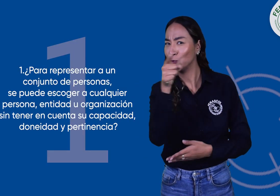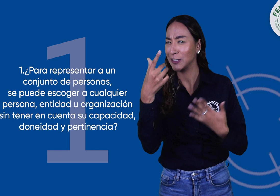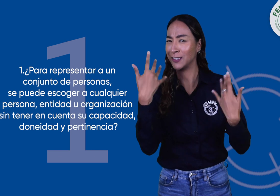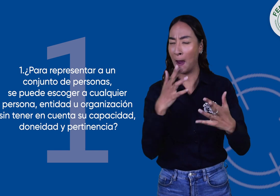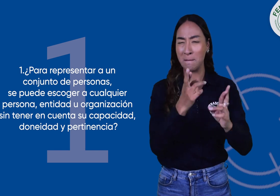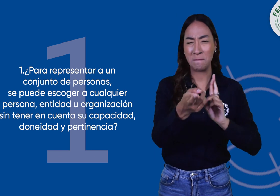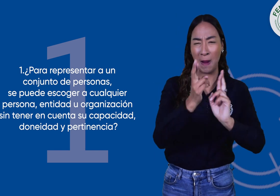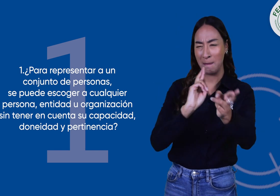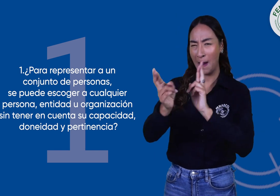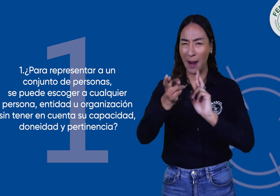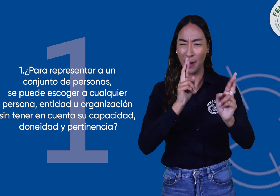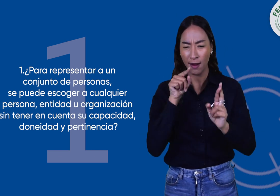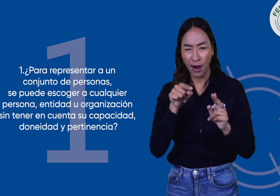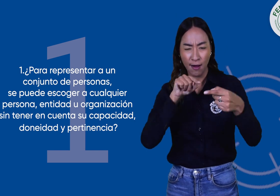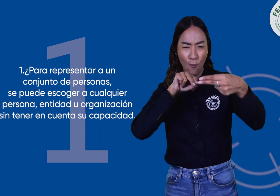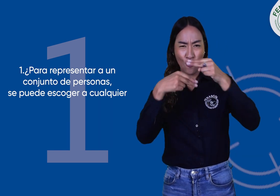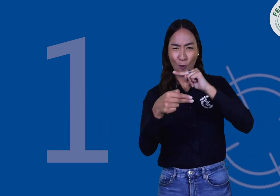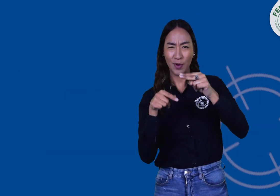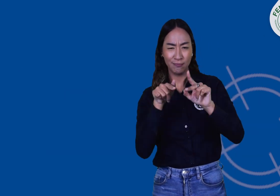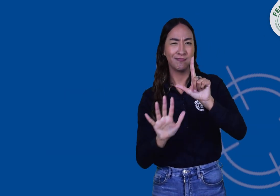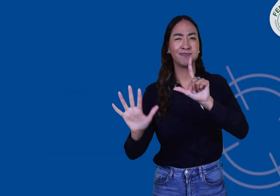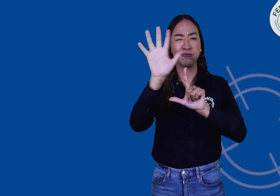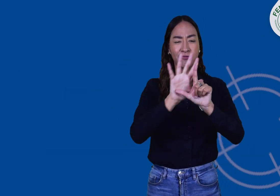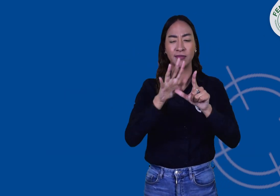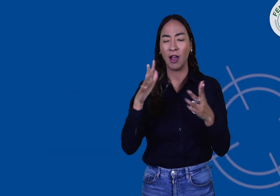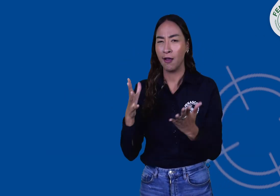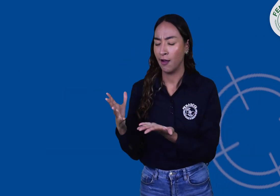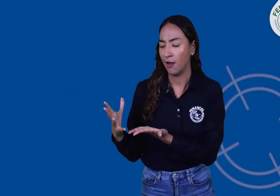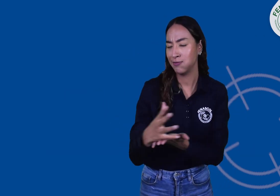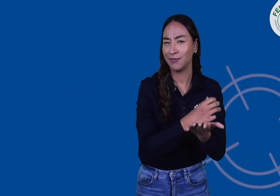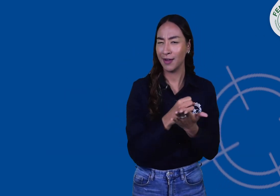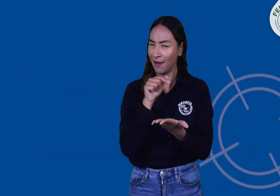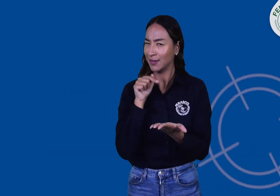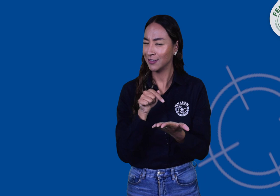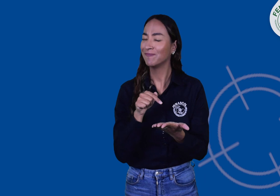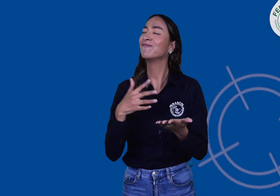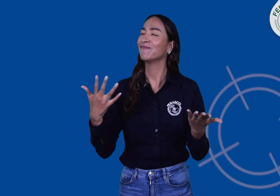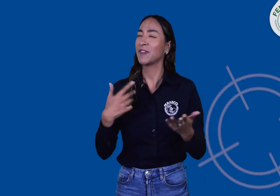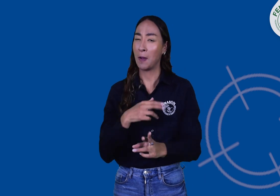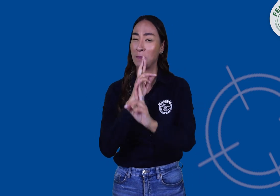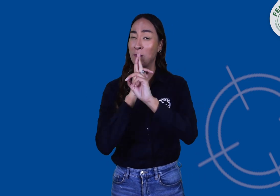comentarios de la publicación del video. Estas respuestas ya las hemos recogido. Miremos el siguiente video con la respuesta.